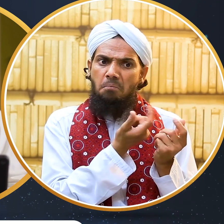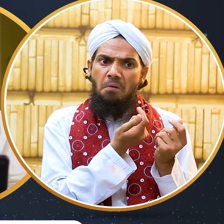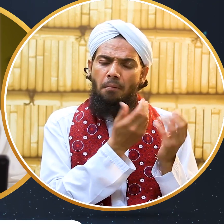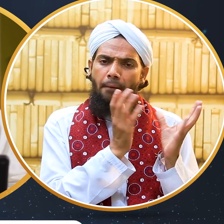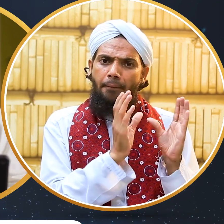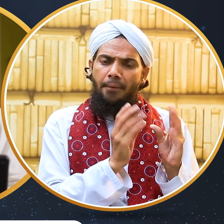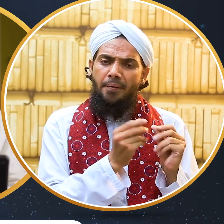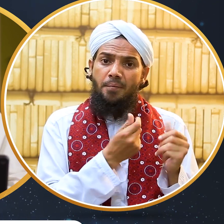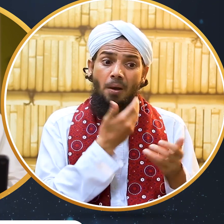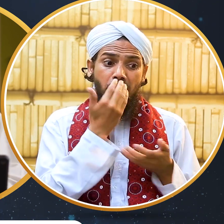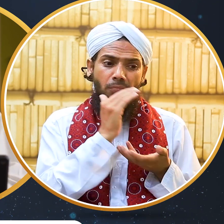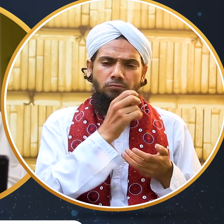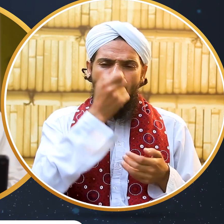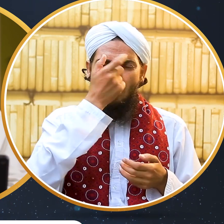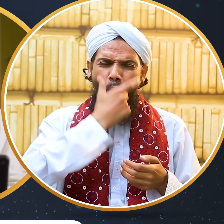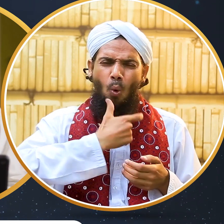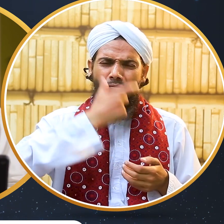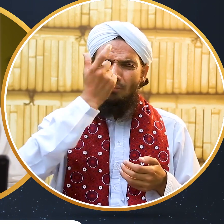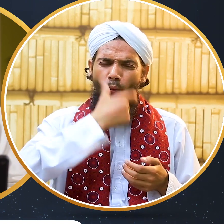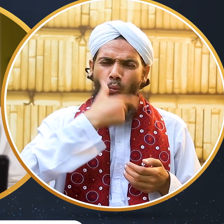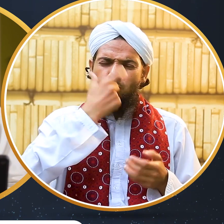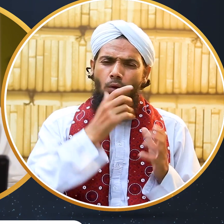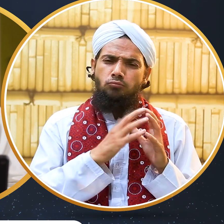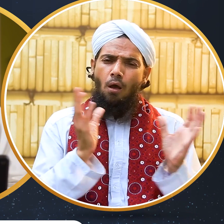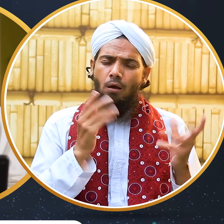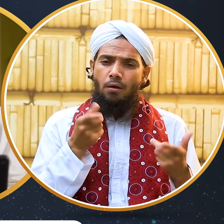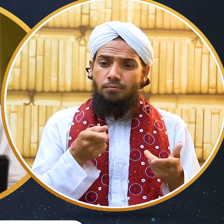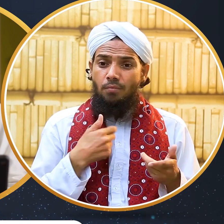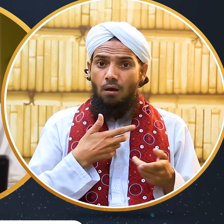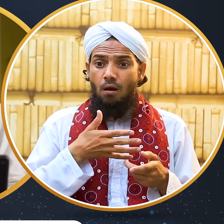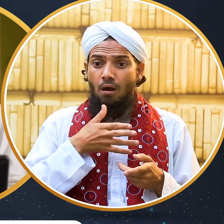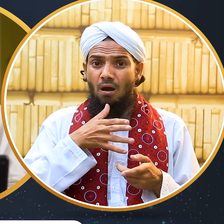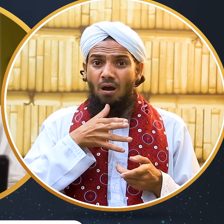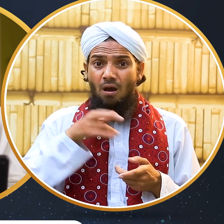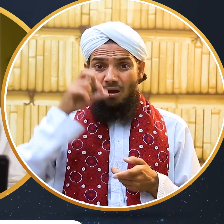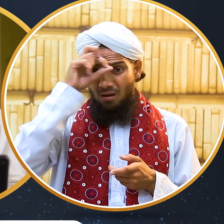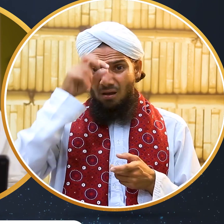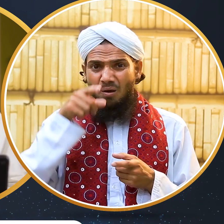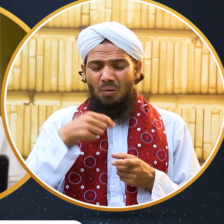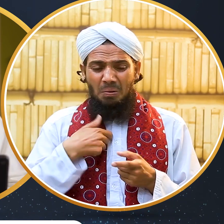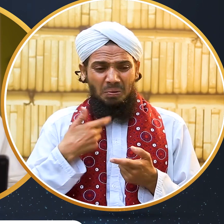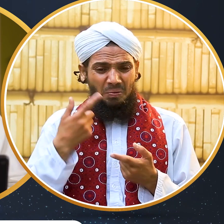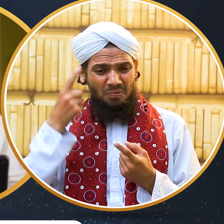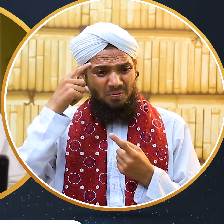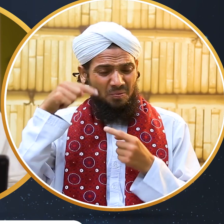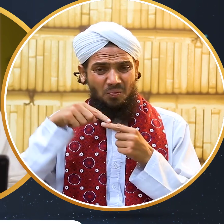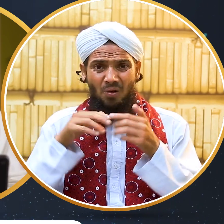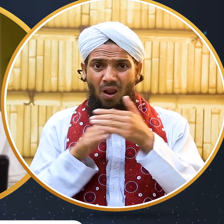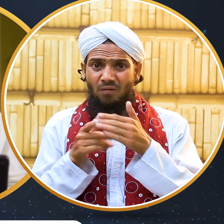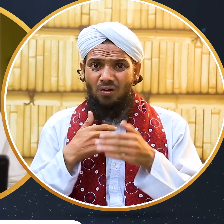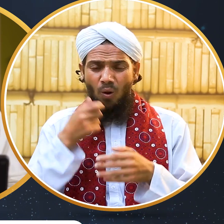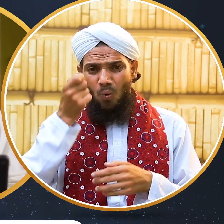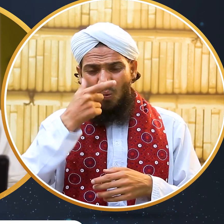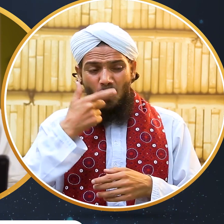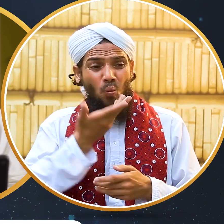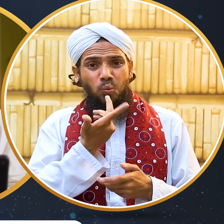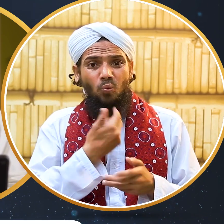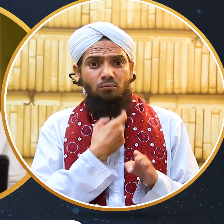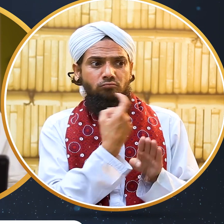تھے ساری رات ان کا بچہ روتا رہتا تھا یہ جو نیک بزرگ تھے انہیں پوچھا کہ معلوم تو کرو کہ کیوں بچہ روتا ہے برابر سے